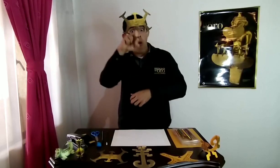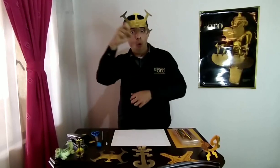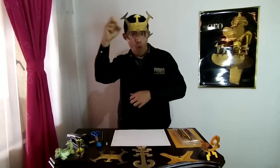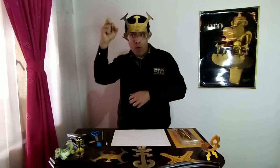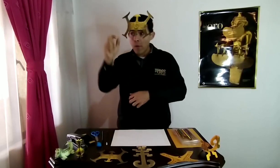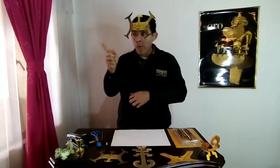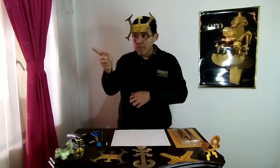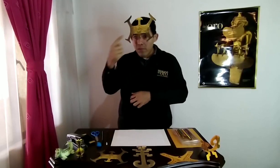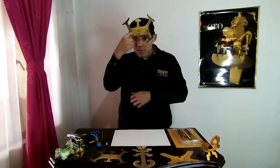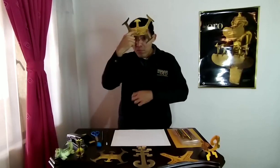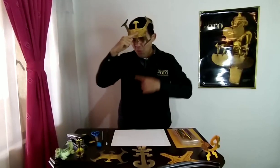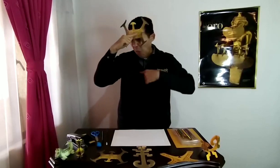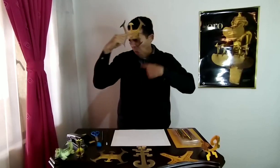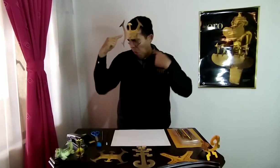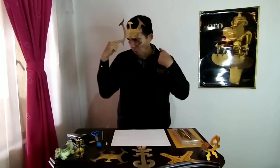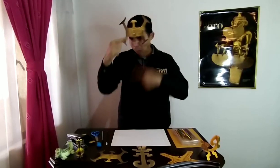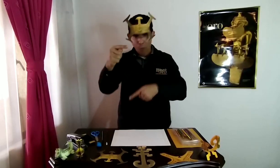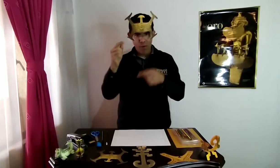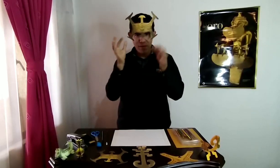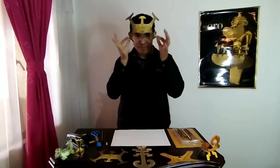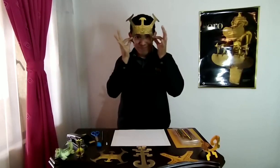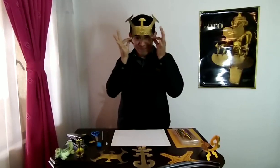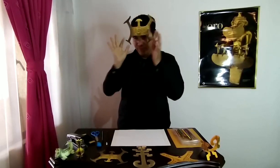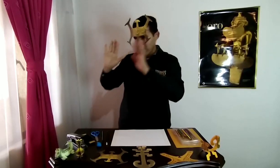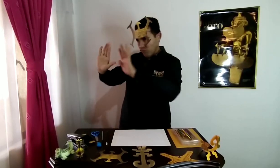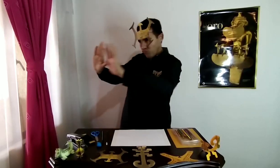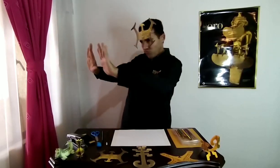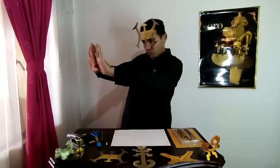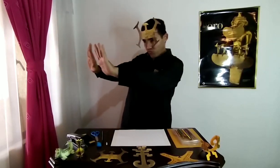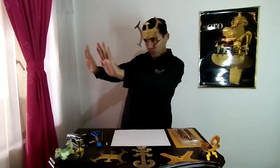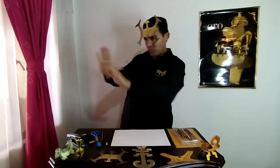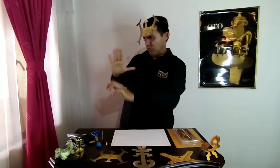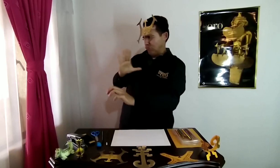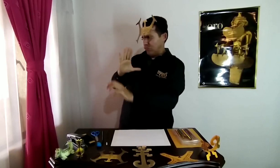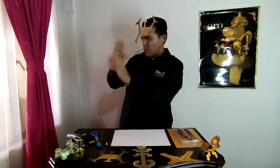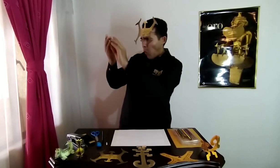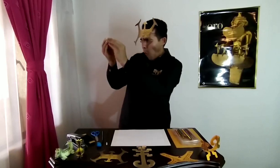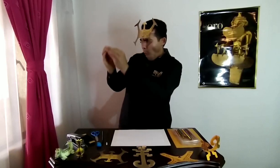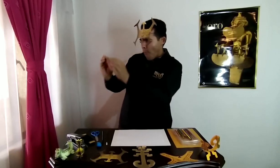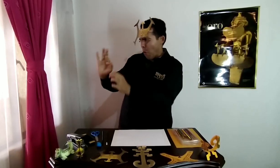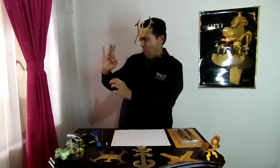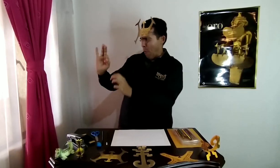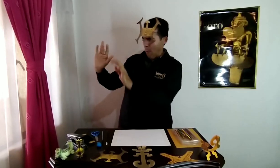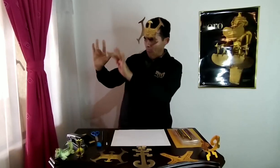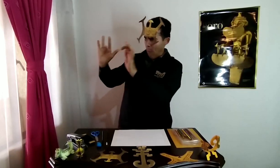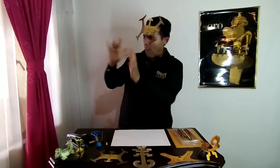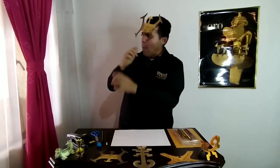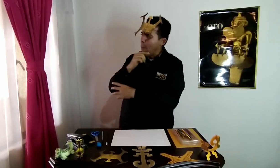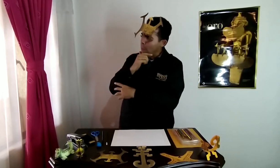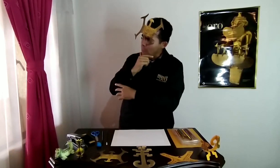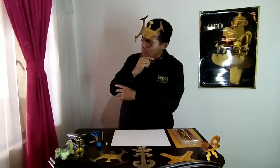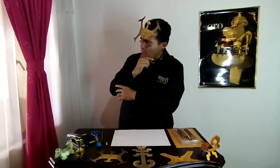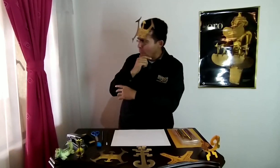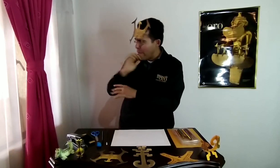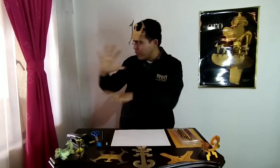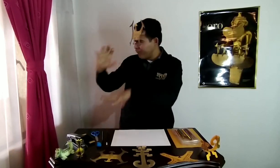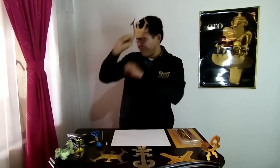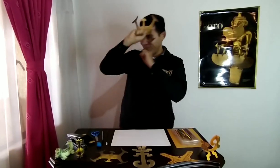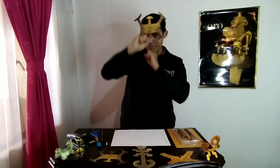frente hace unos 2.000 años. La diadema de oro original la cuida el Museo